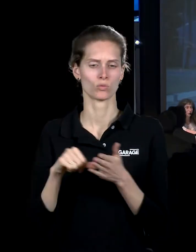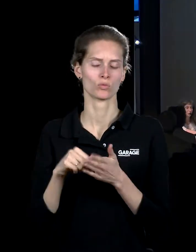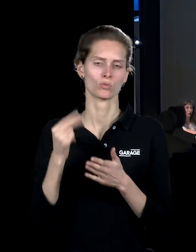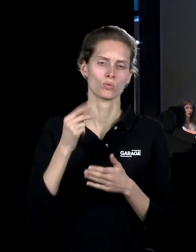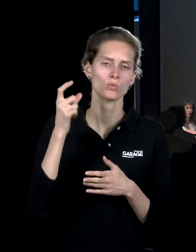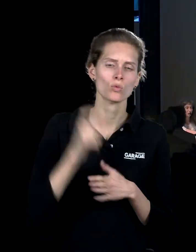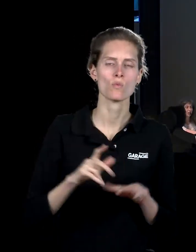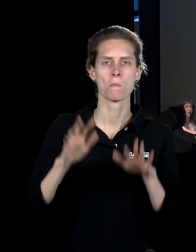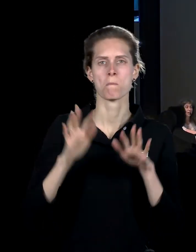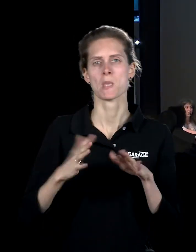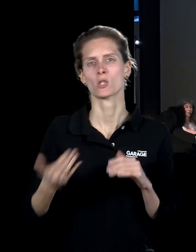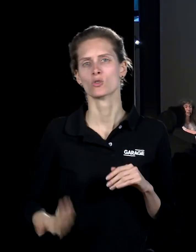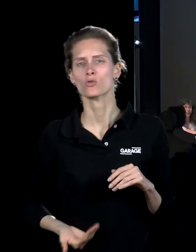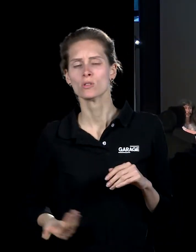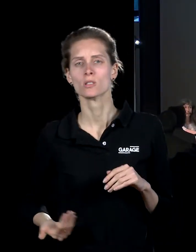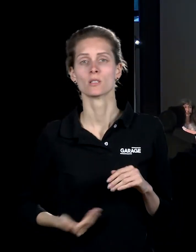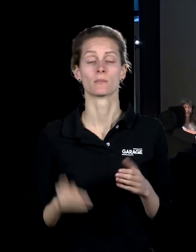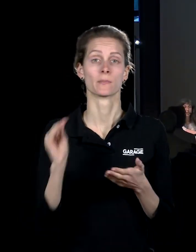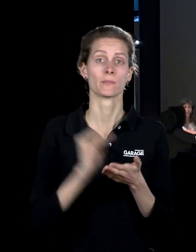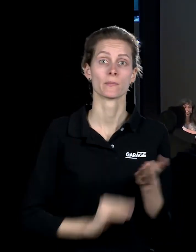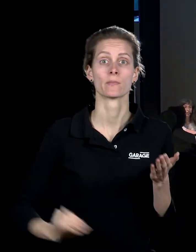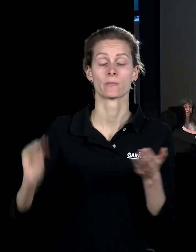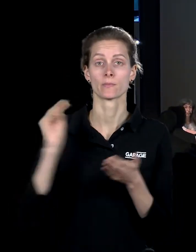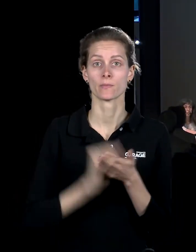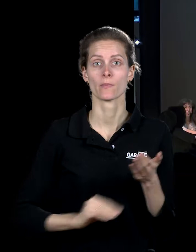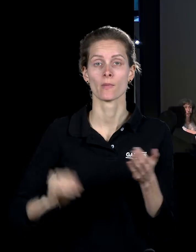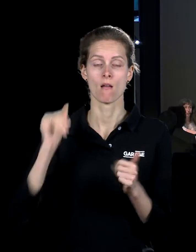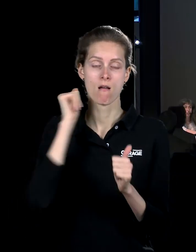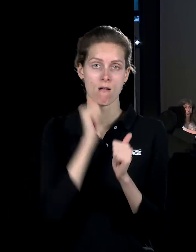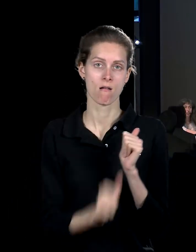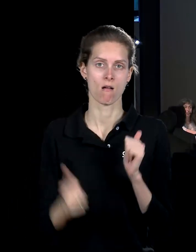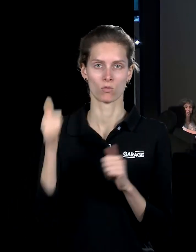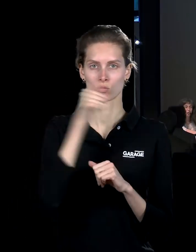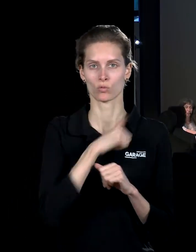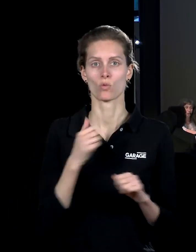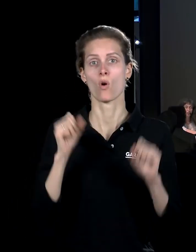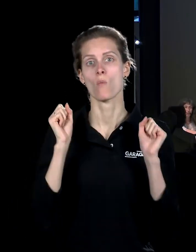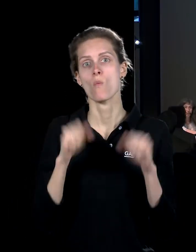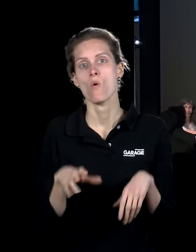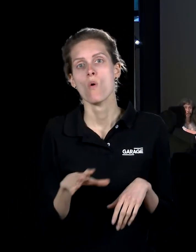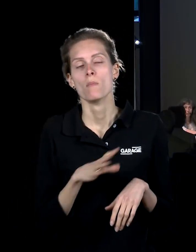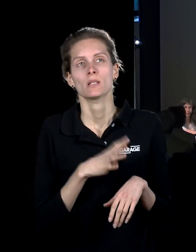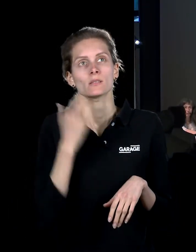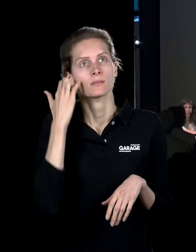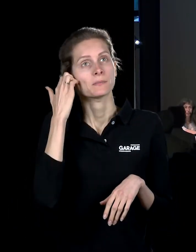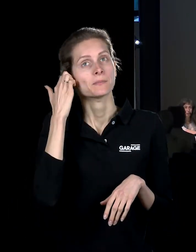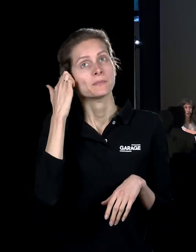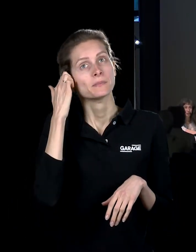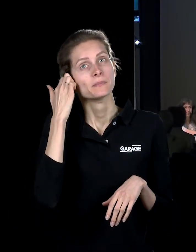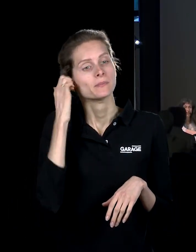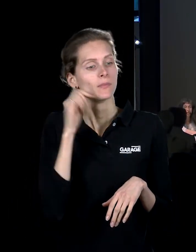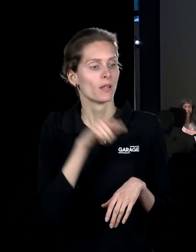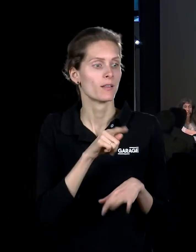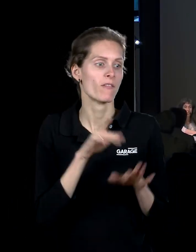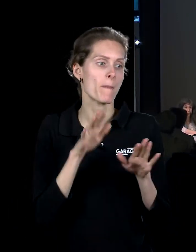которых участвуют местные жители. И повторять этот ритуал ежегодно, который, может быть, не таким образом у этого